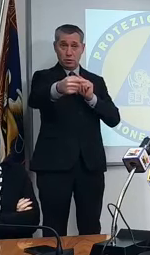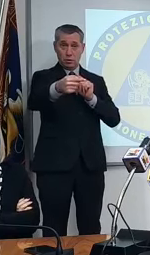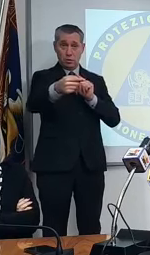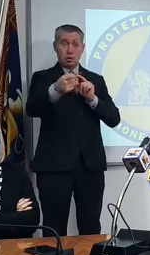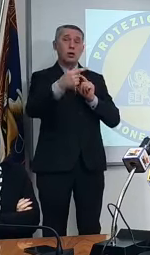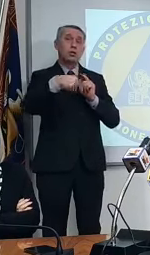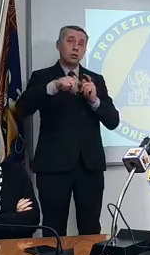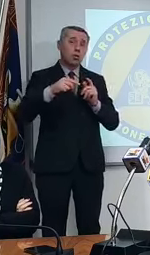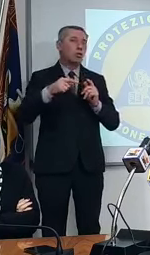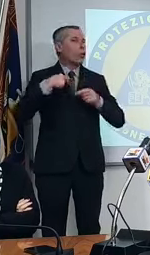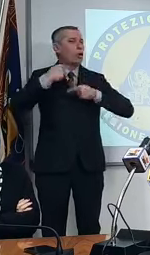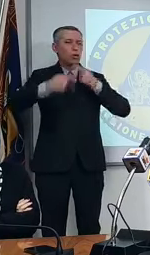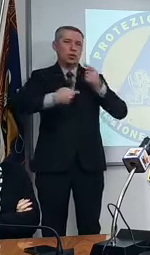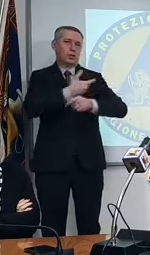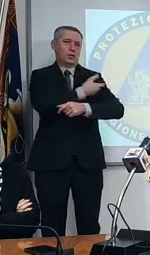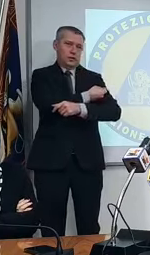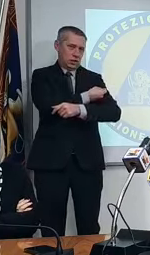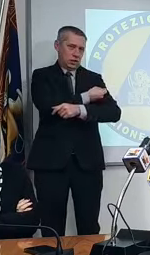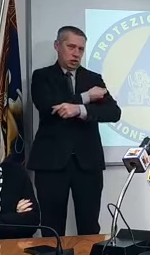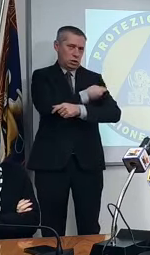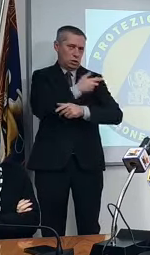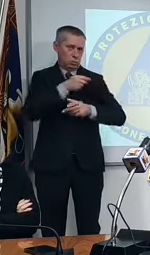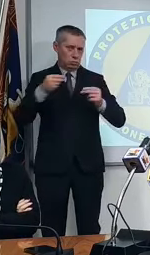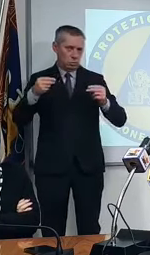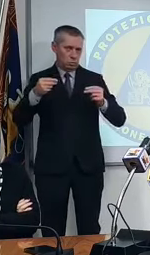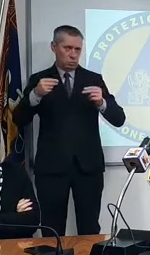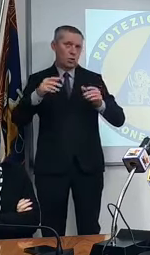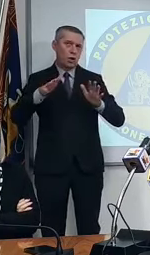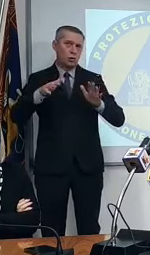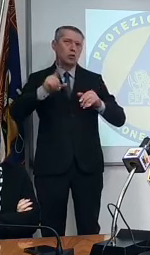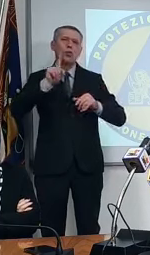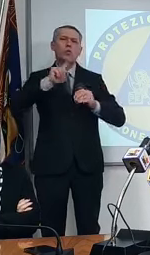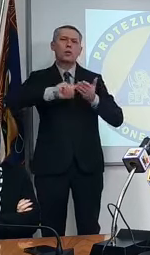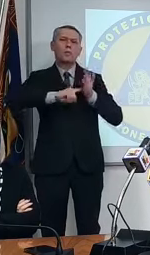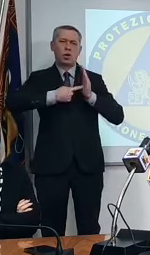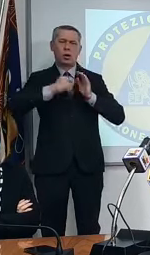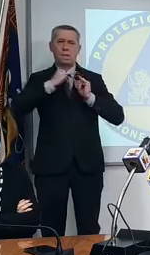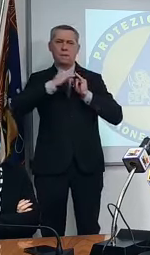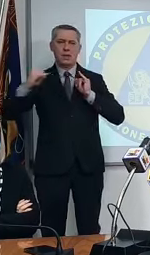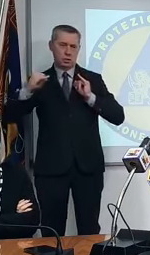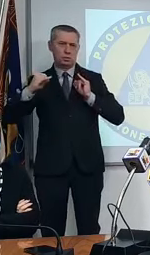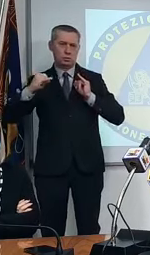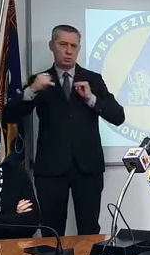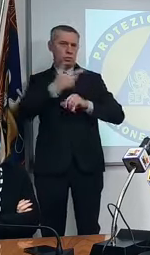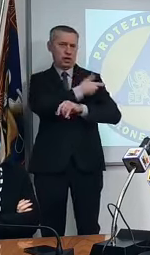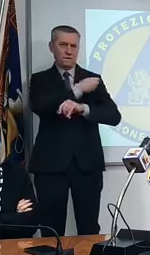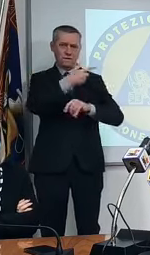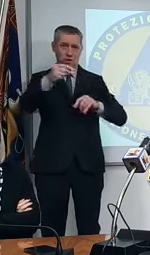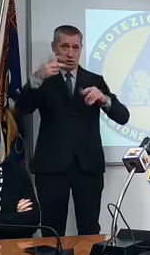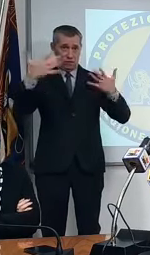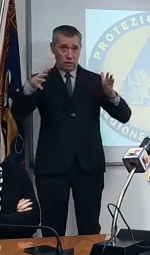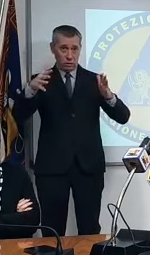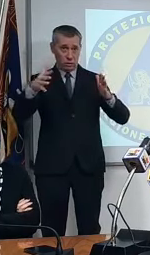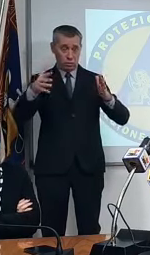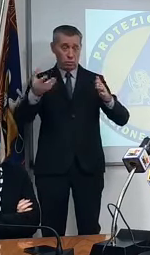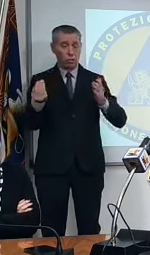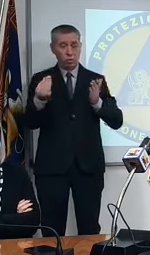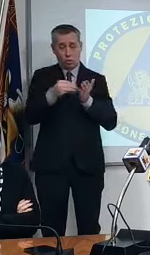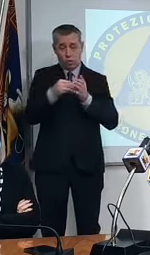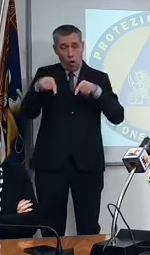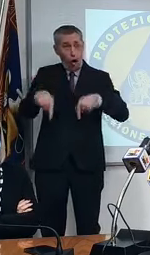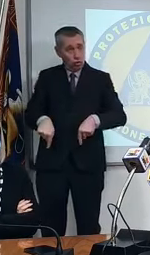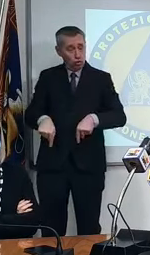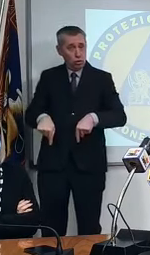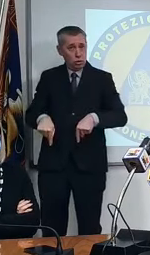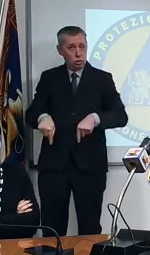con i vaccini che abbiamo avremo un milione e mezzo di vaccini inoculati in più di quelli di oggi se gli aggiungo a quelli di oggi sono